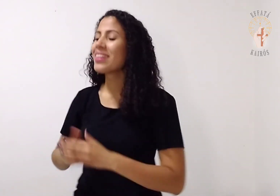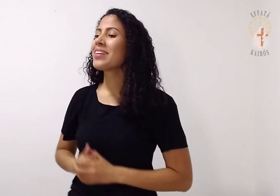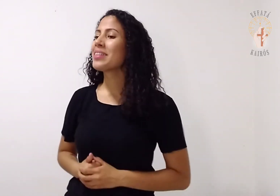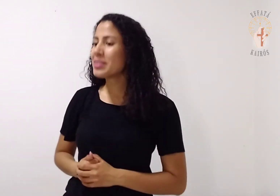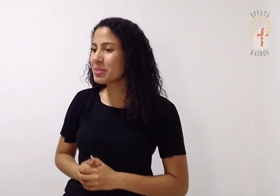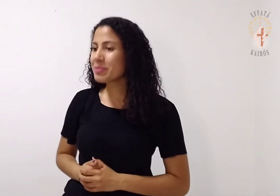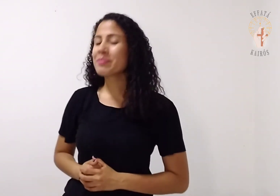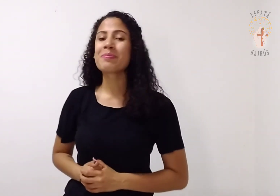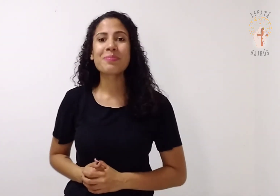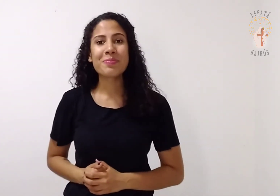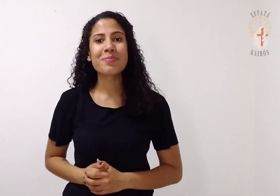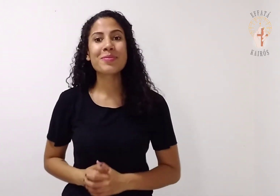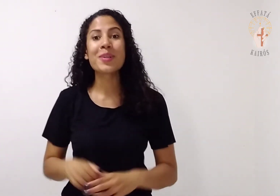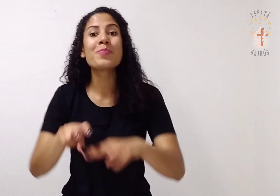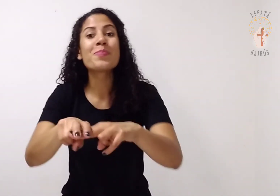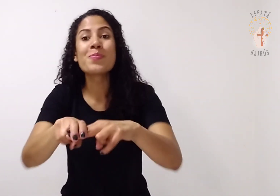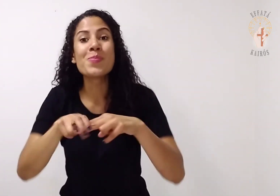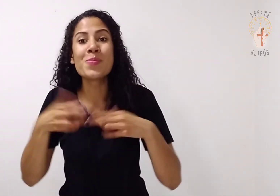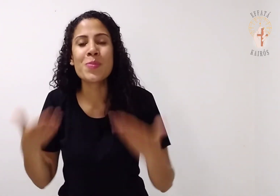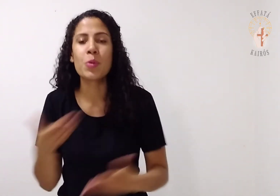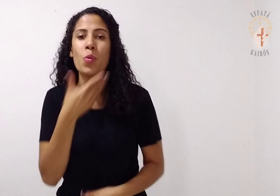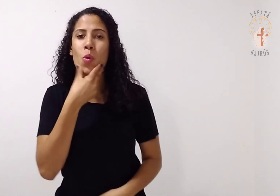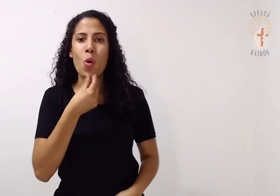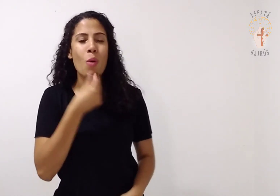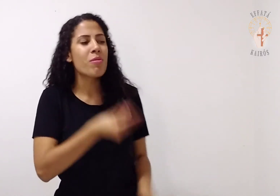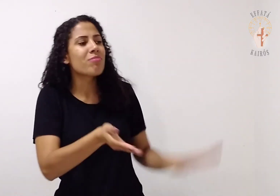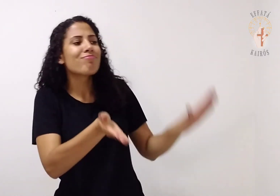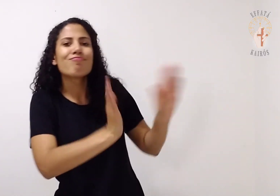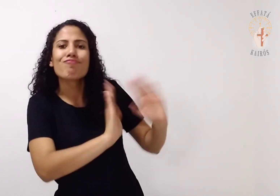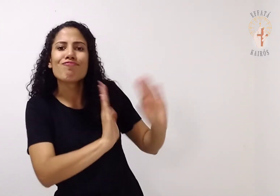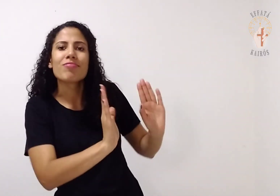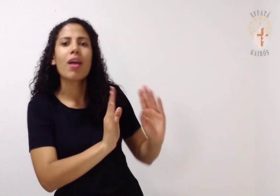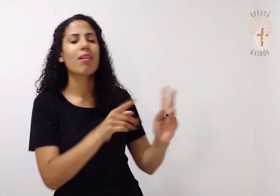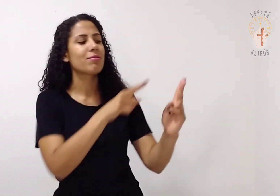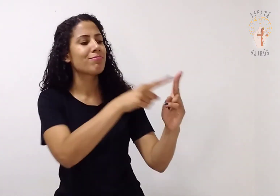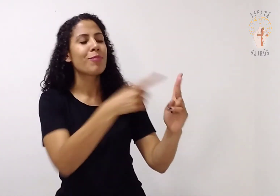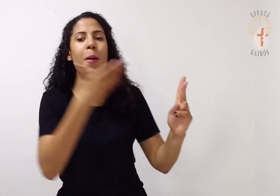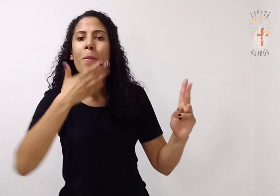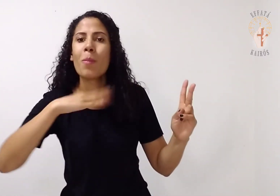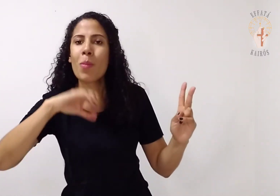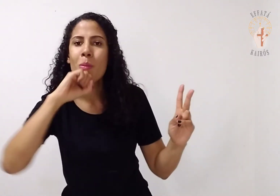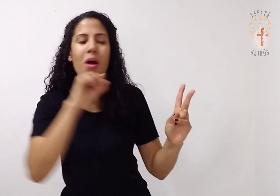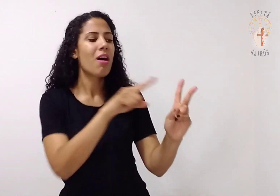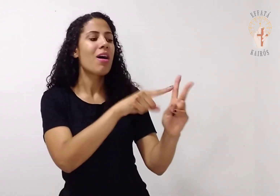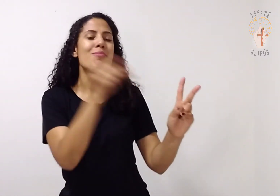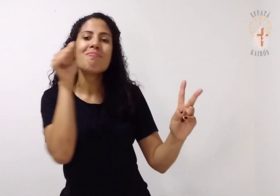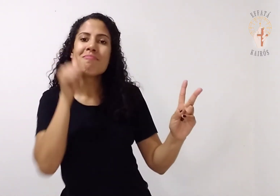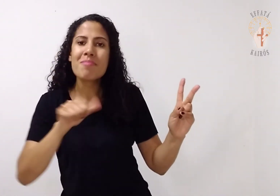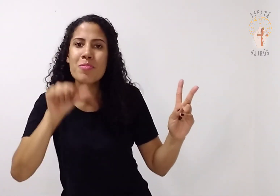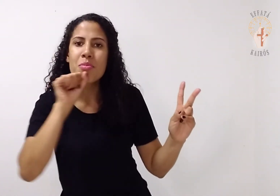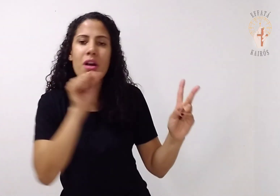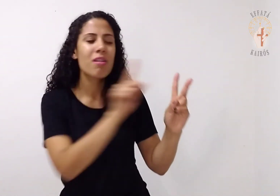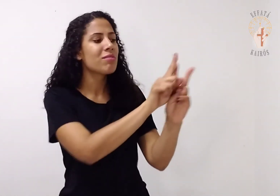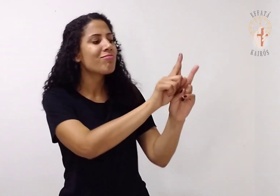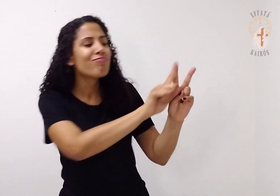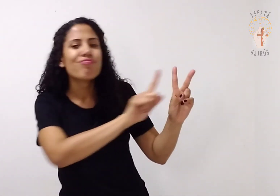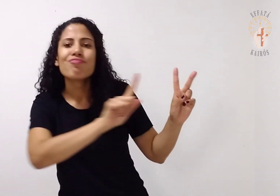Por isso o homem deixará seu pai e sua mãe e se unirá à sua mulher.